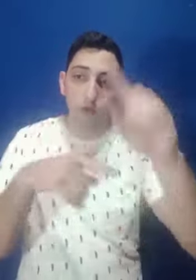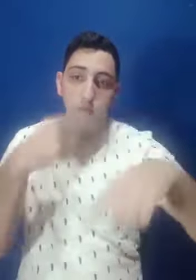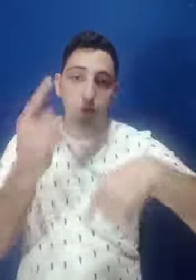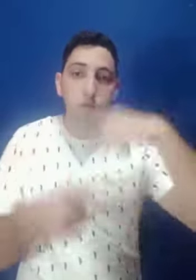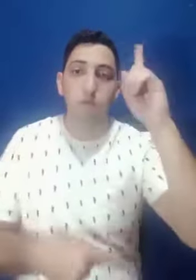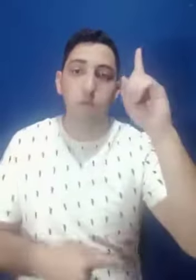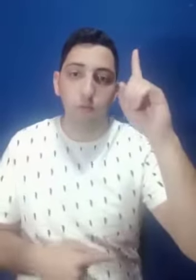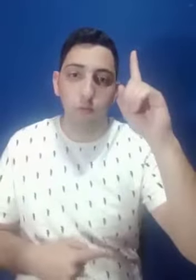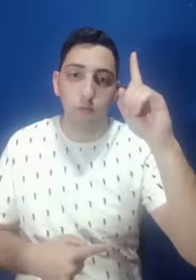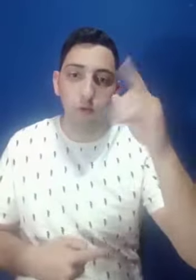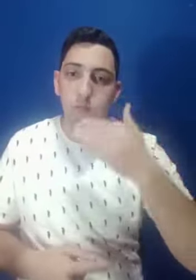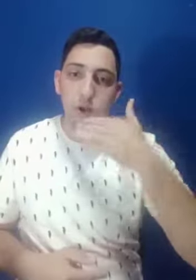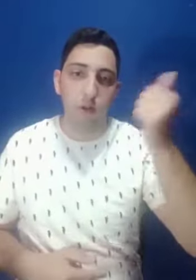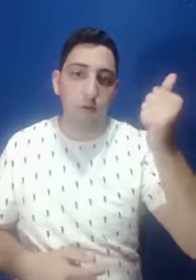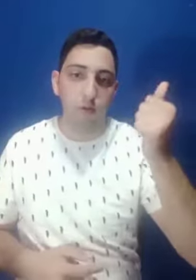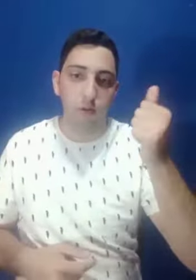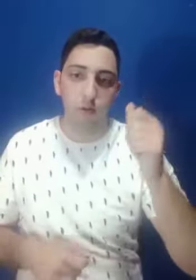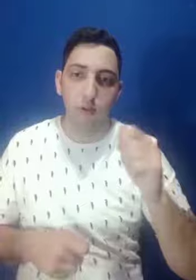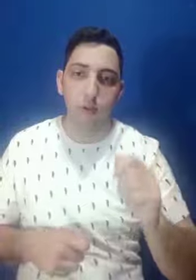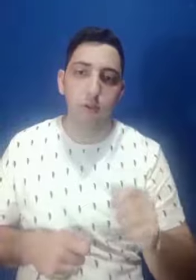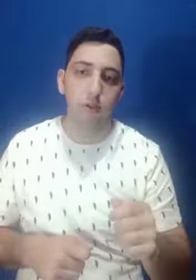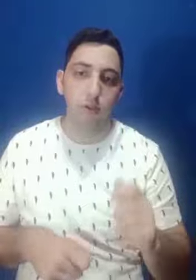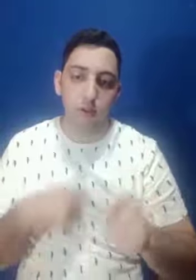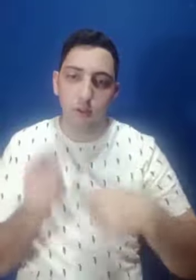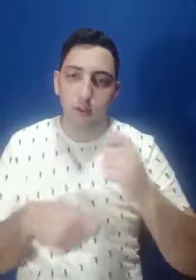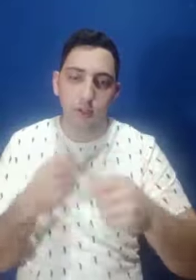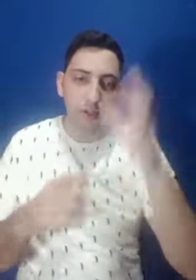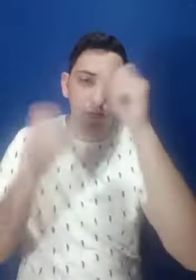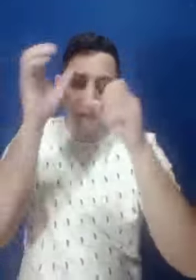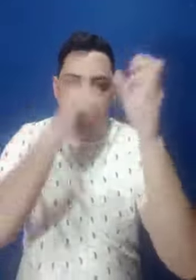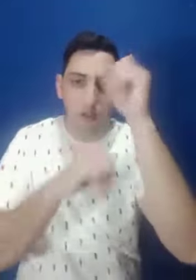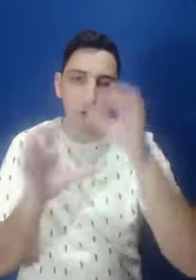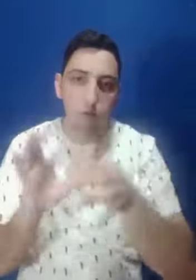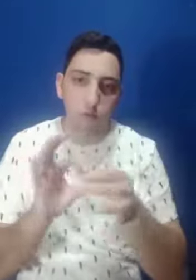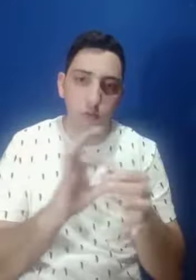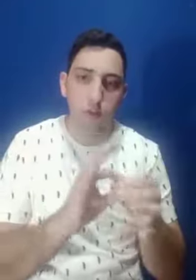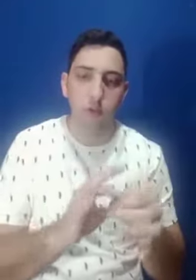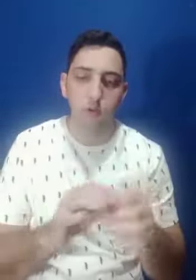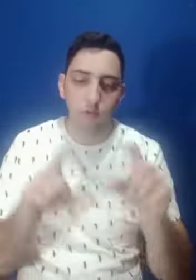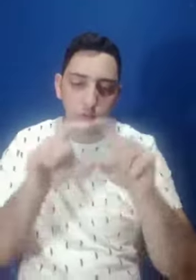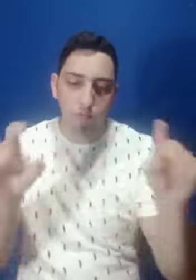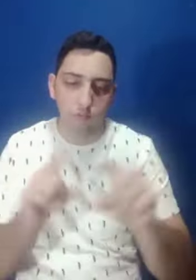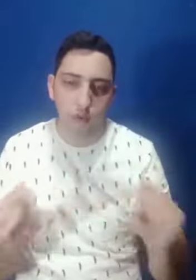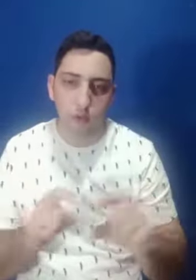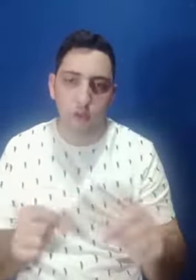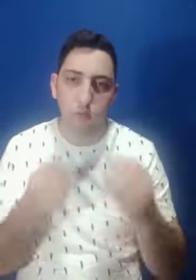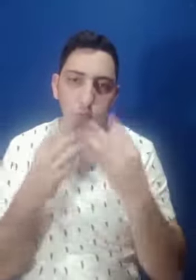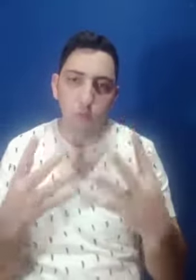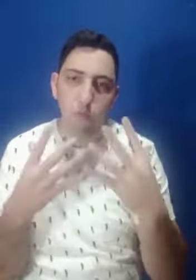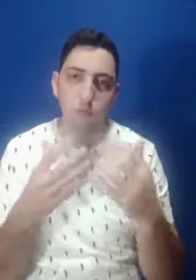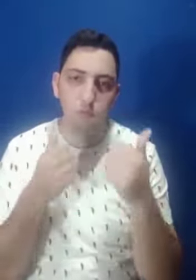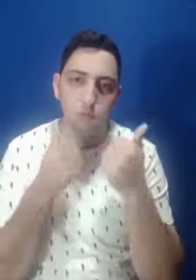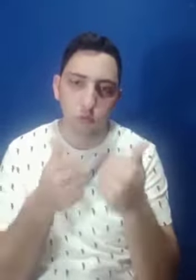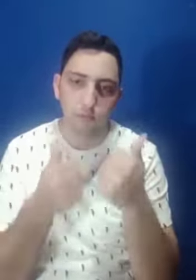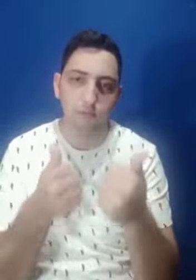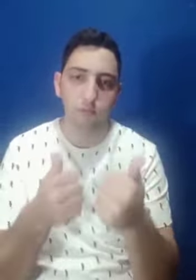Fazendo o Libras Intensive, eu consegui evoluir. Eu melhorei bastante. E aprender